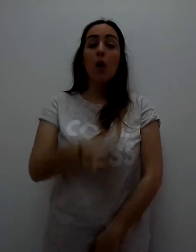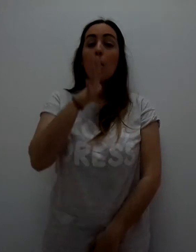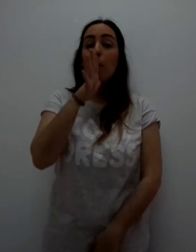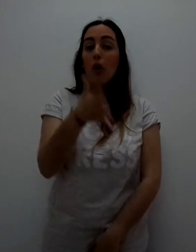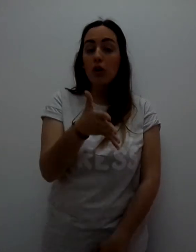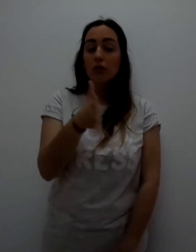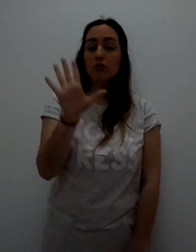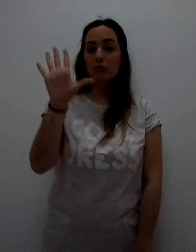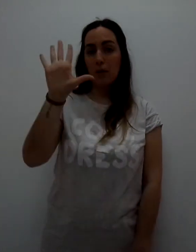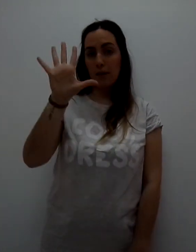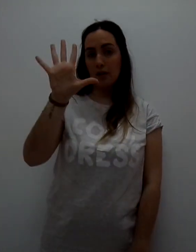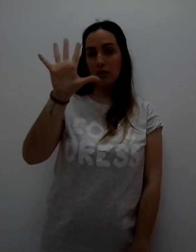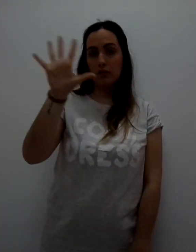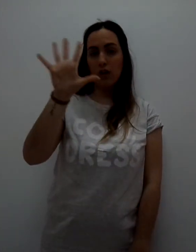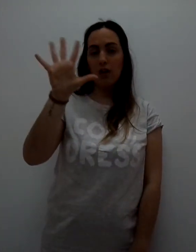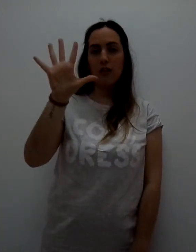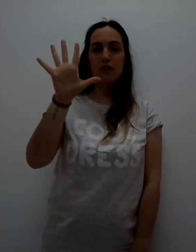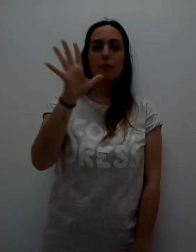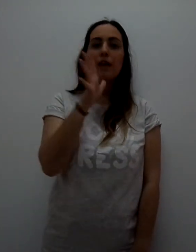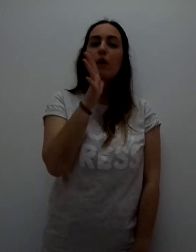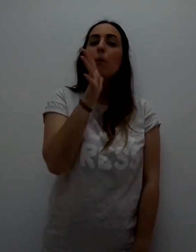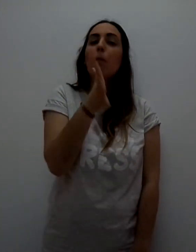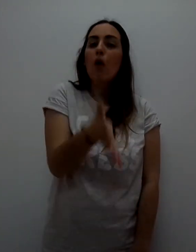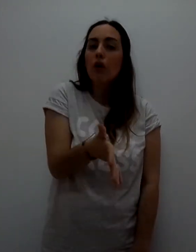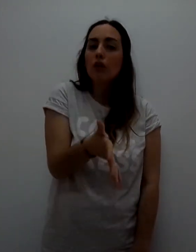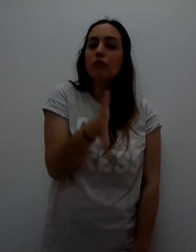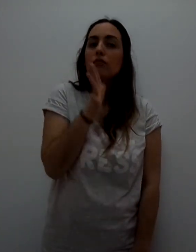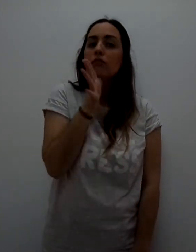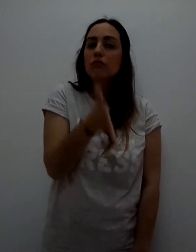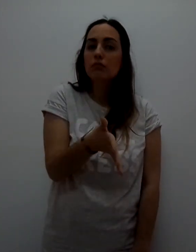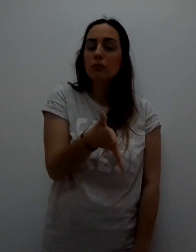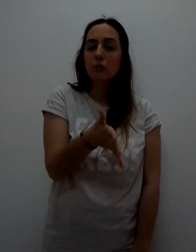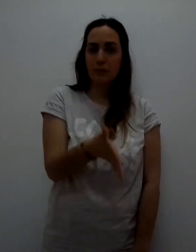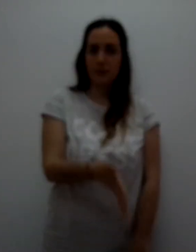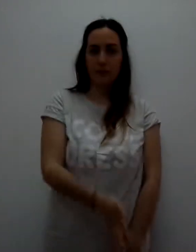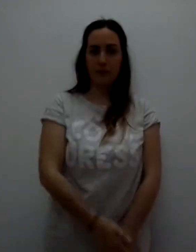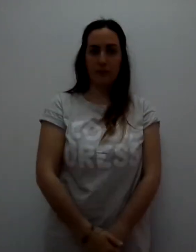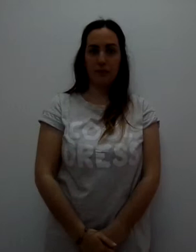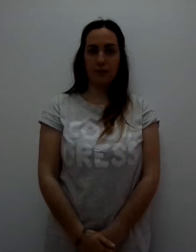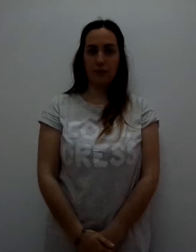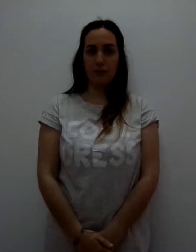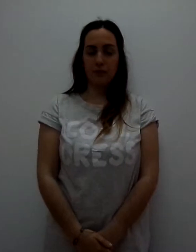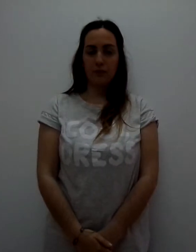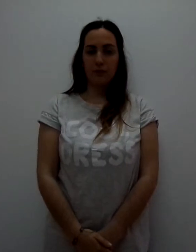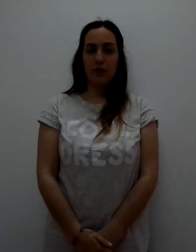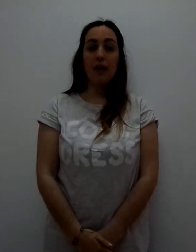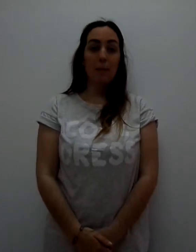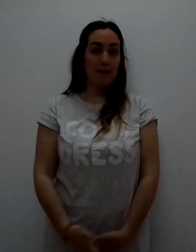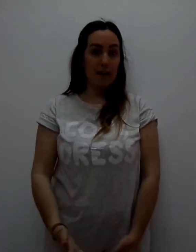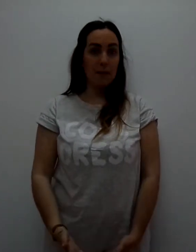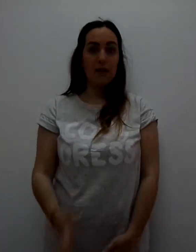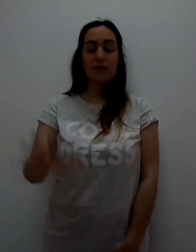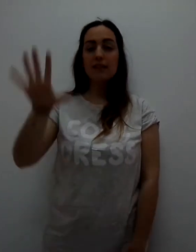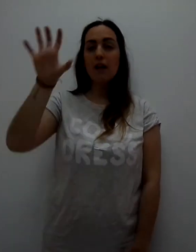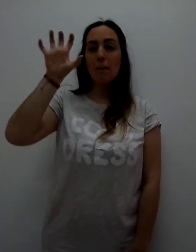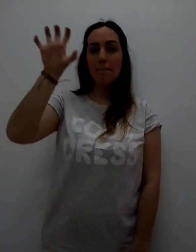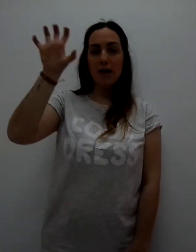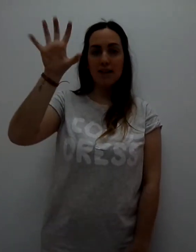Por, dos manos, todos los dedos separados. Por, el país de la maravilla, país,